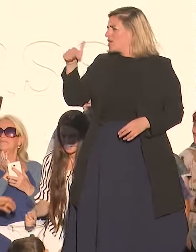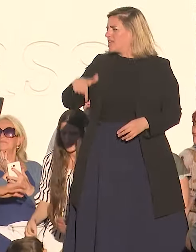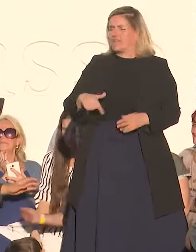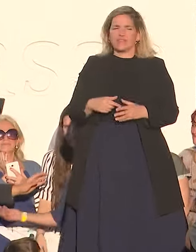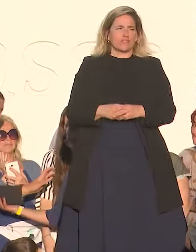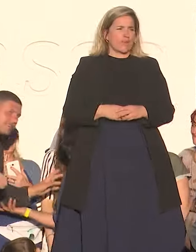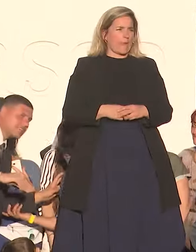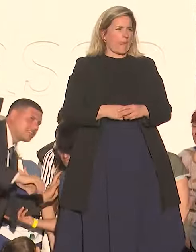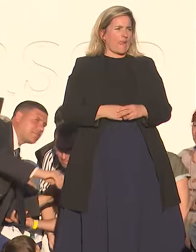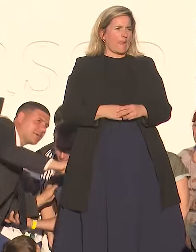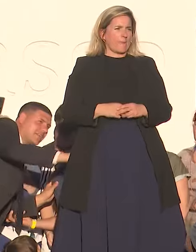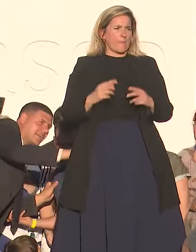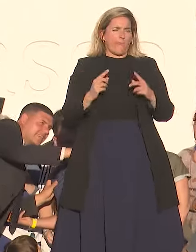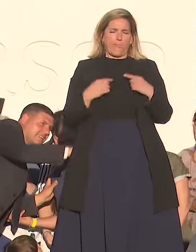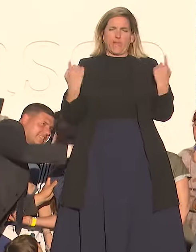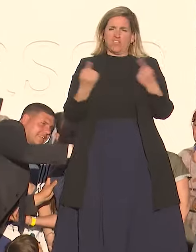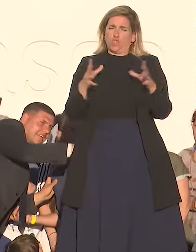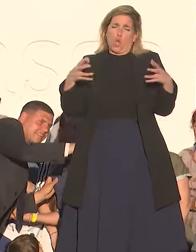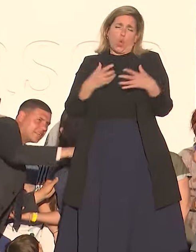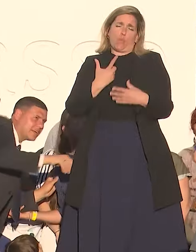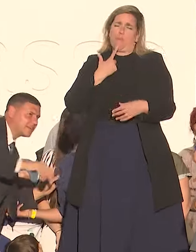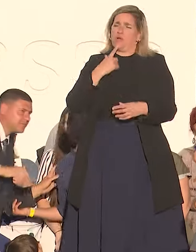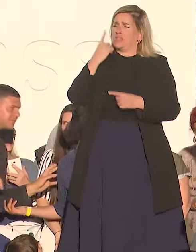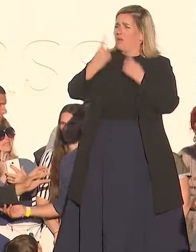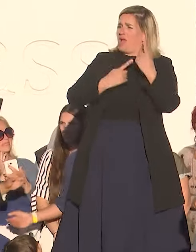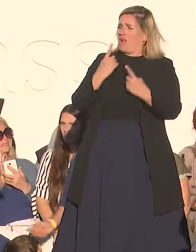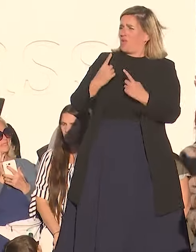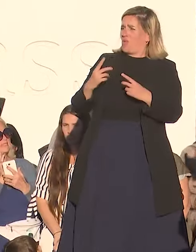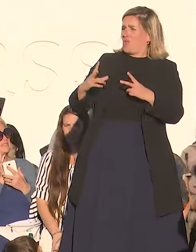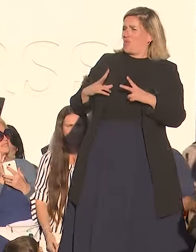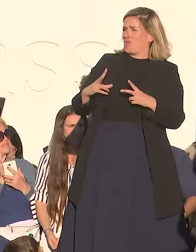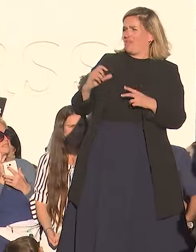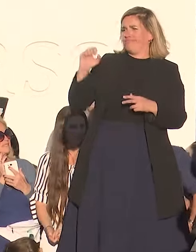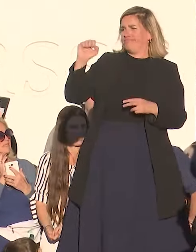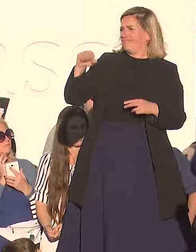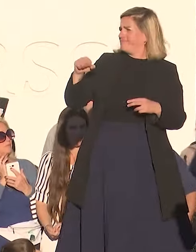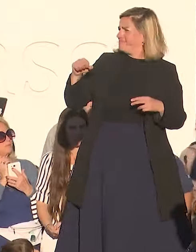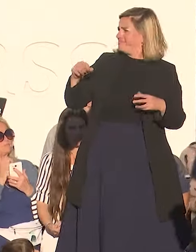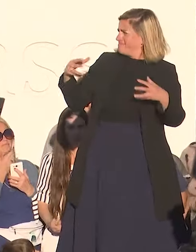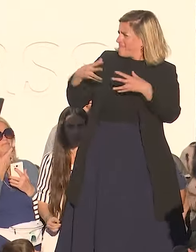de todos los partidos políticos he dicho sea de paso lo que pasa es que algunos le dieron más bolilla que otros